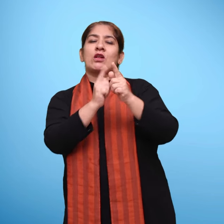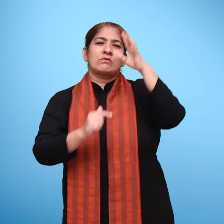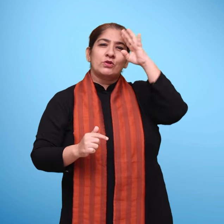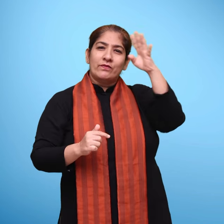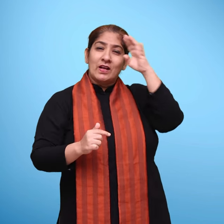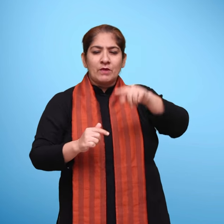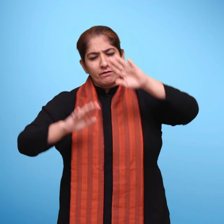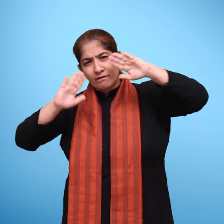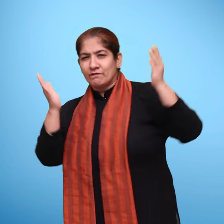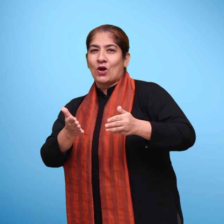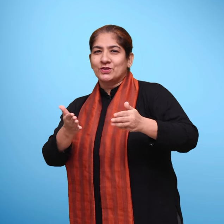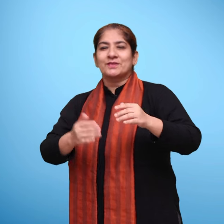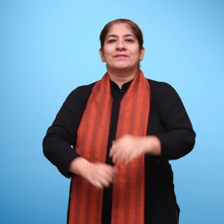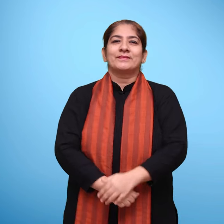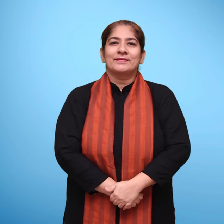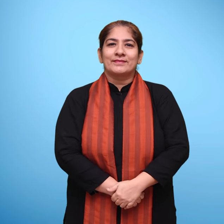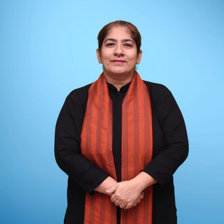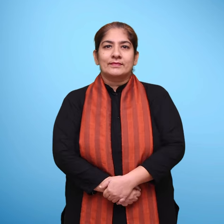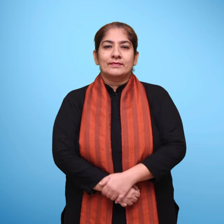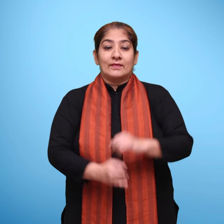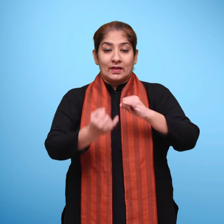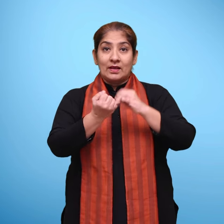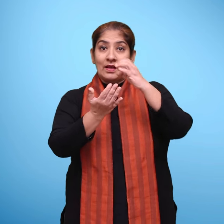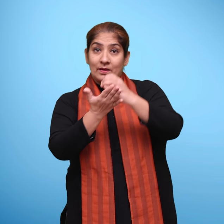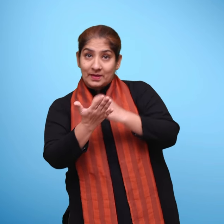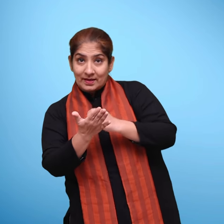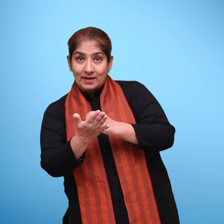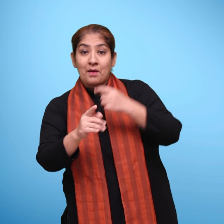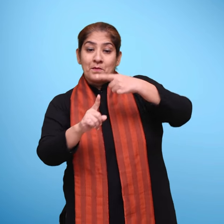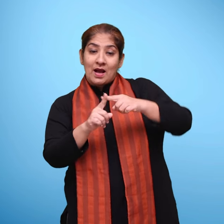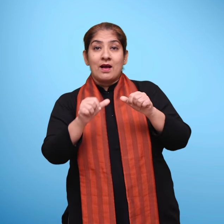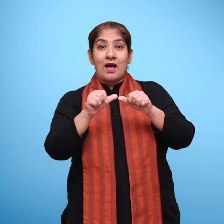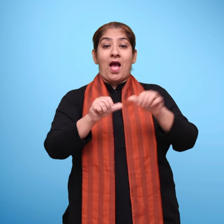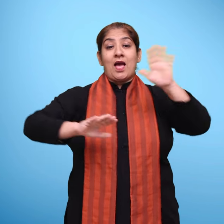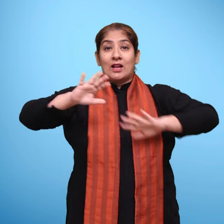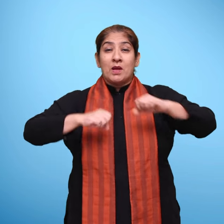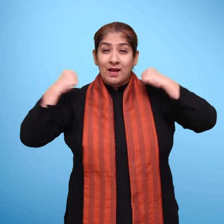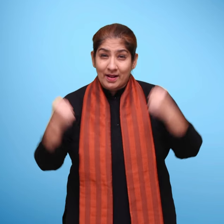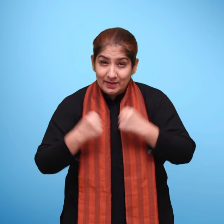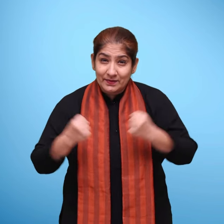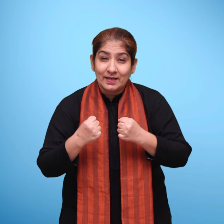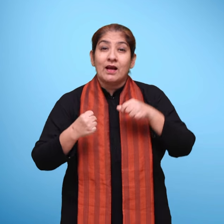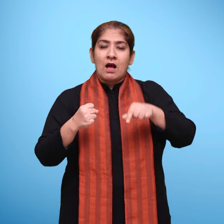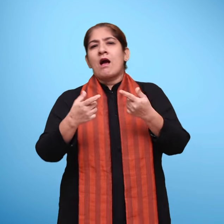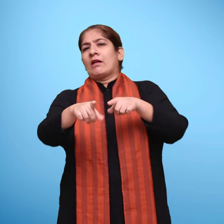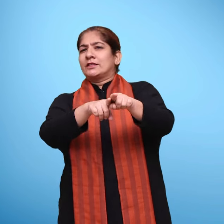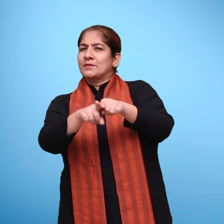सोच के विकास पर भी बहुत बल दिया गया है इस तर पर भाशा के साथ-साथ अन्य विश्यों और गत्विधियों में